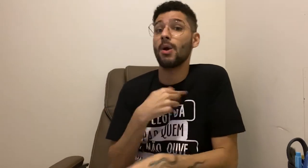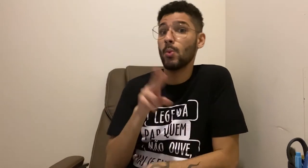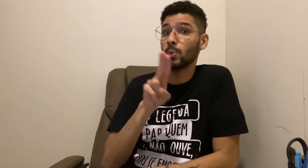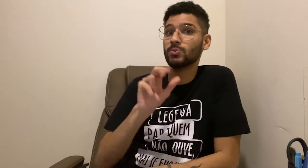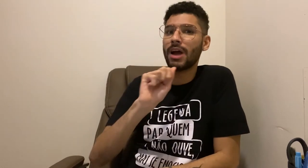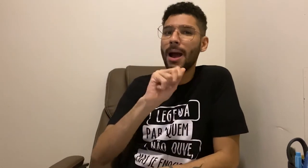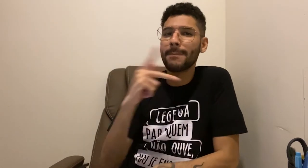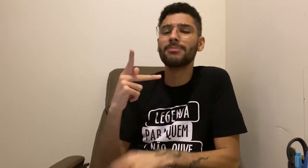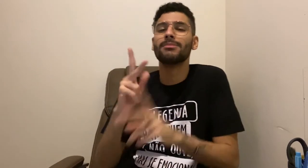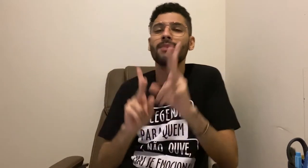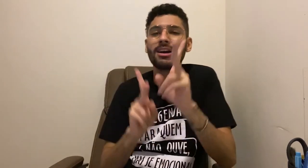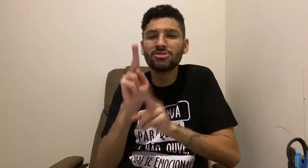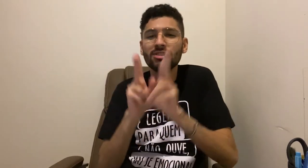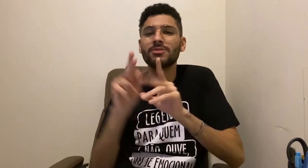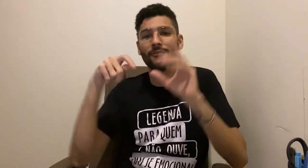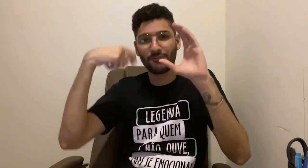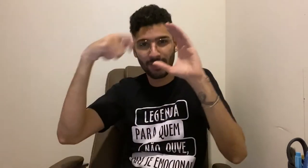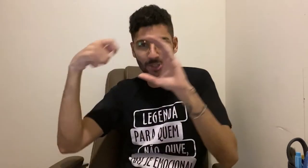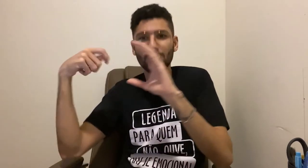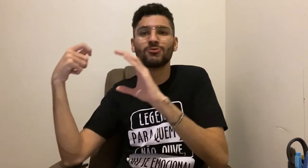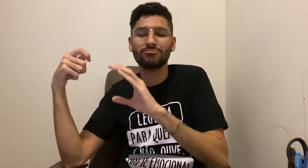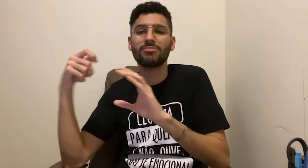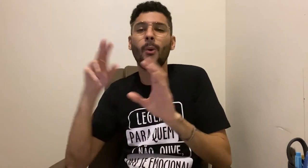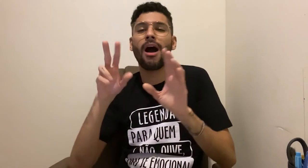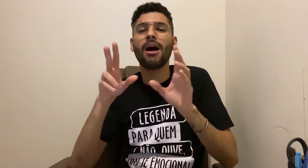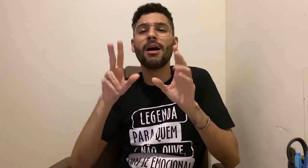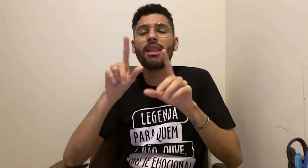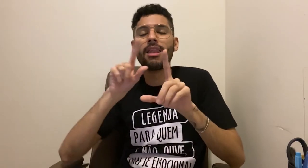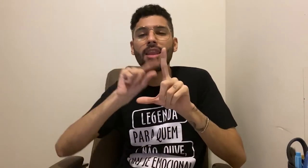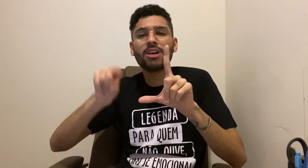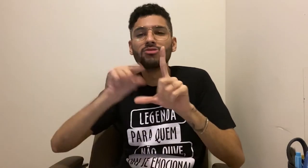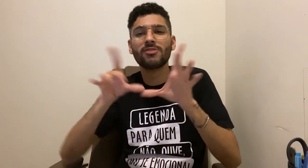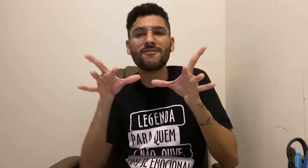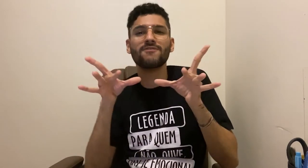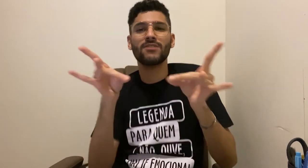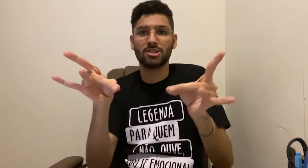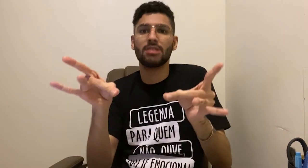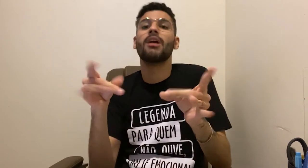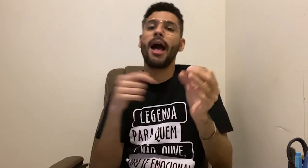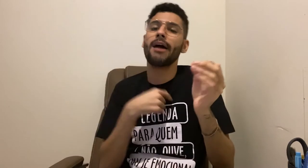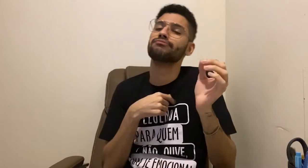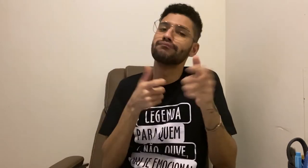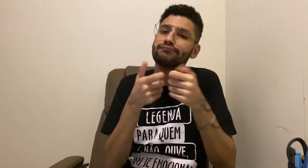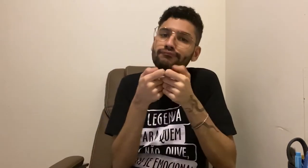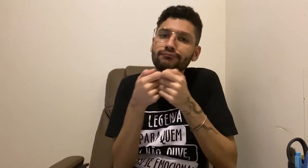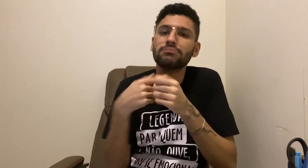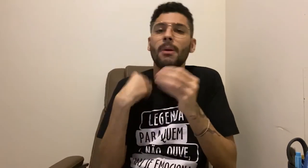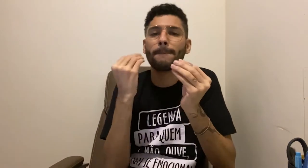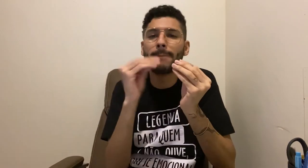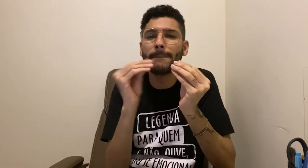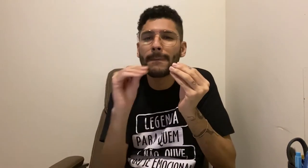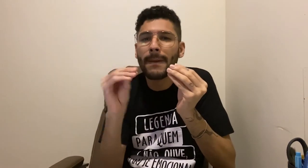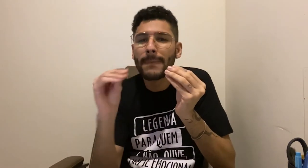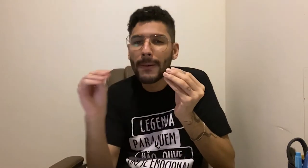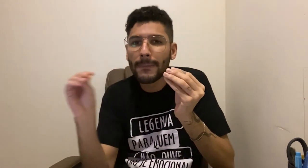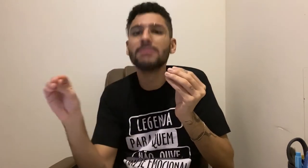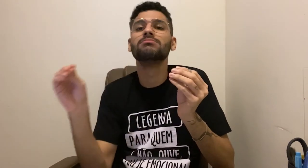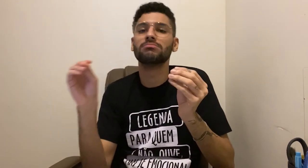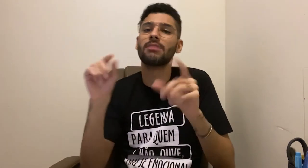bastante para editar os vídeos fixar a legenda também pelo celular direitinho é